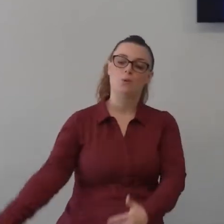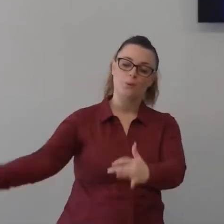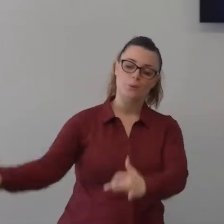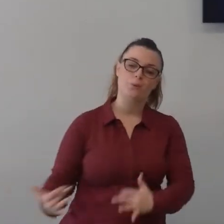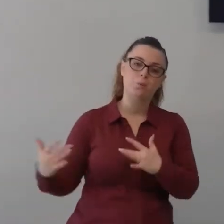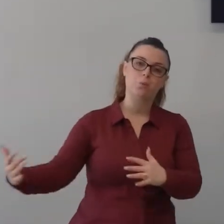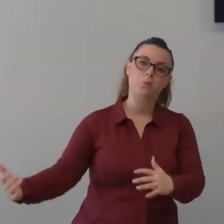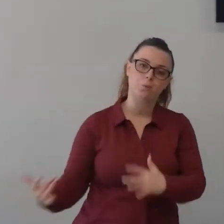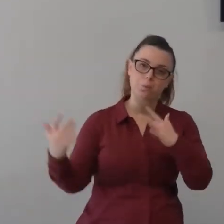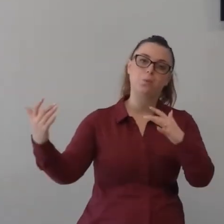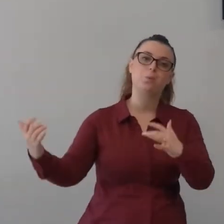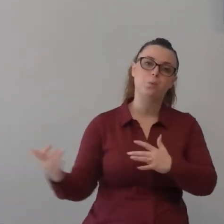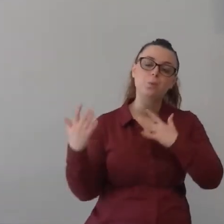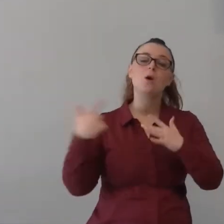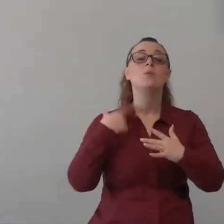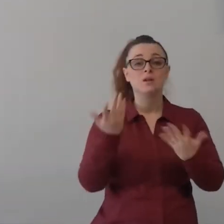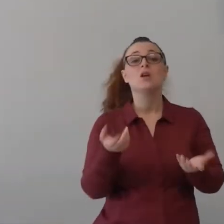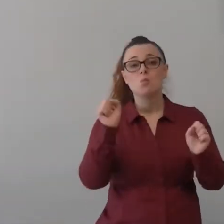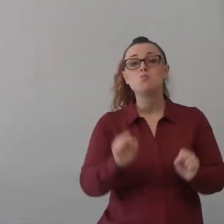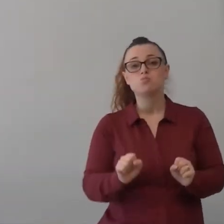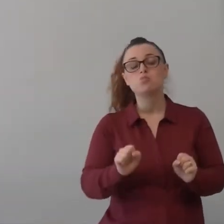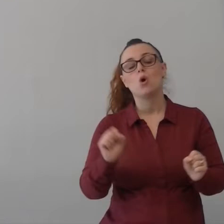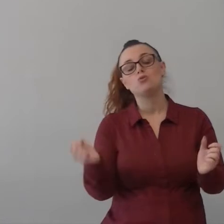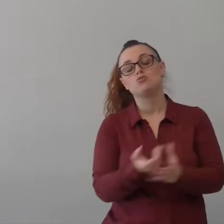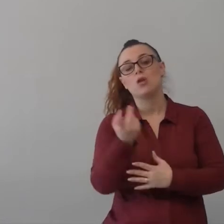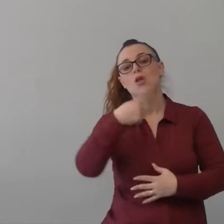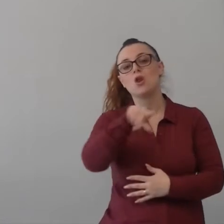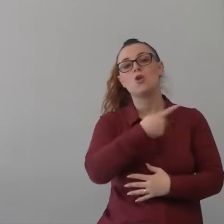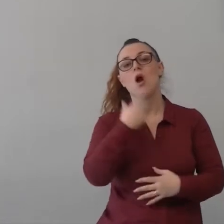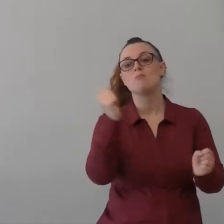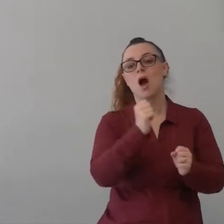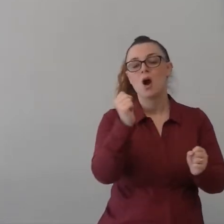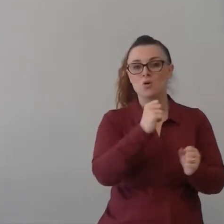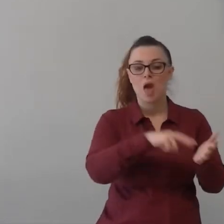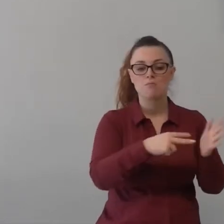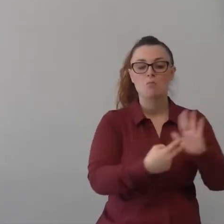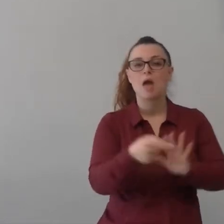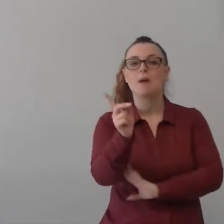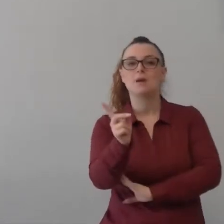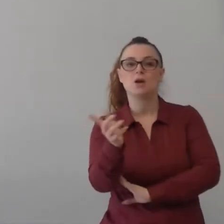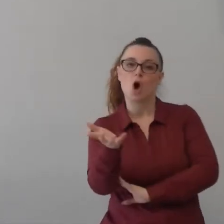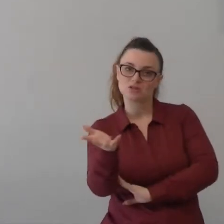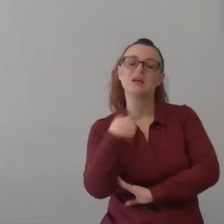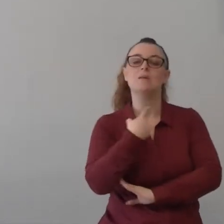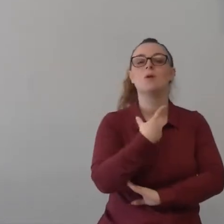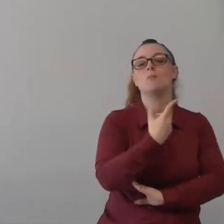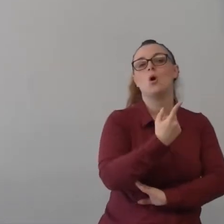quello che ci spaventano non sono i problemi ma l'effetto dei problemi sulla nostra vita